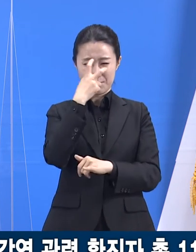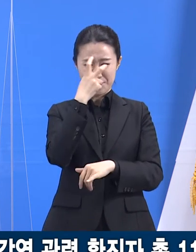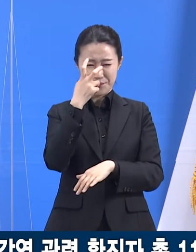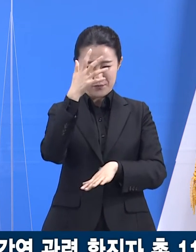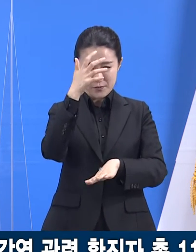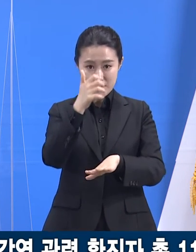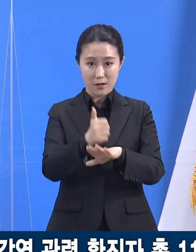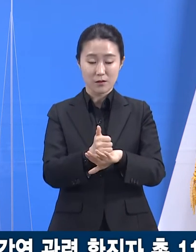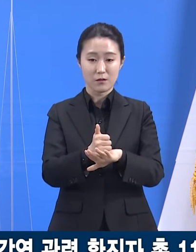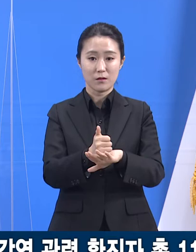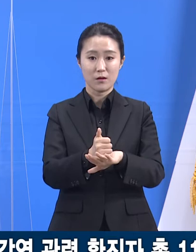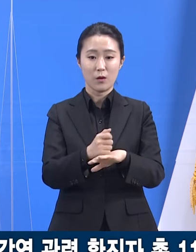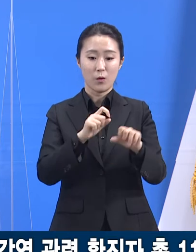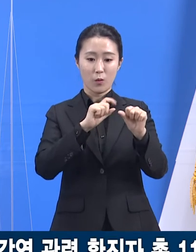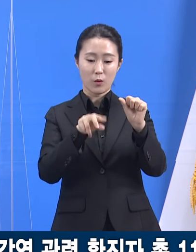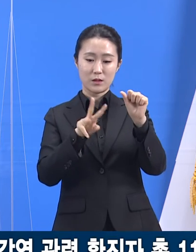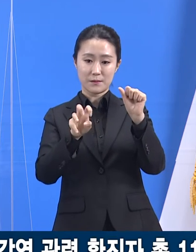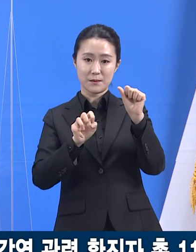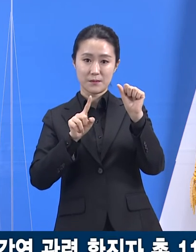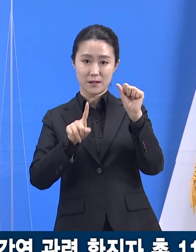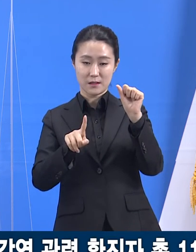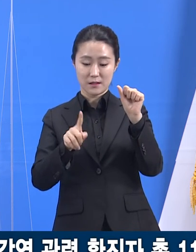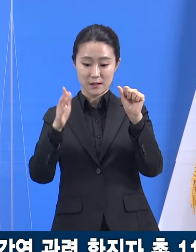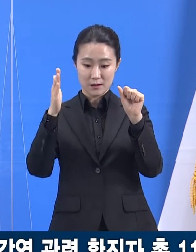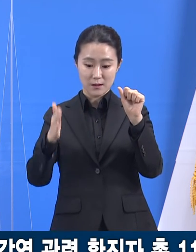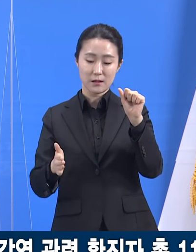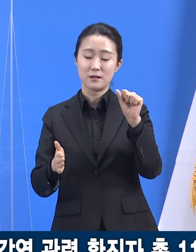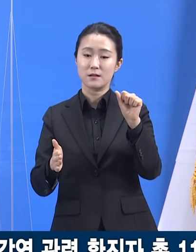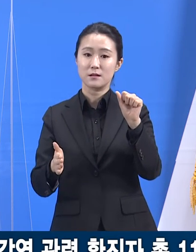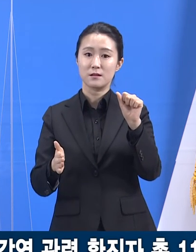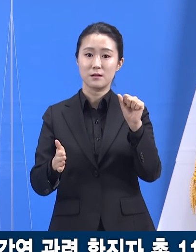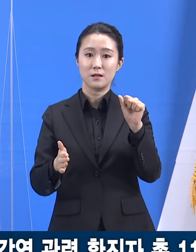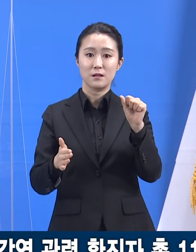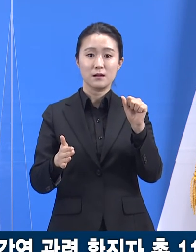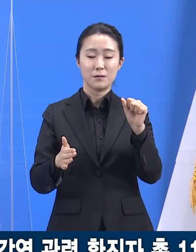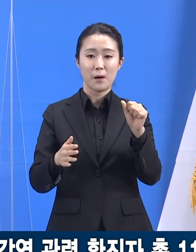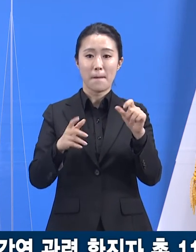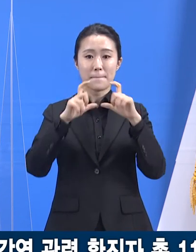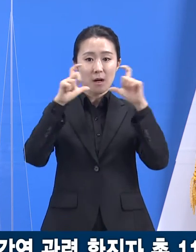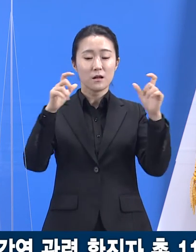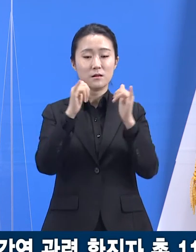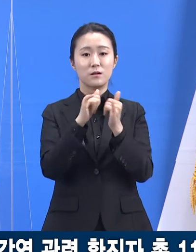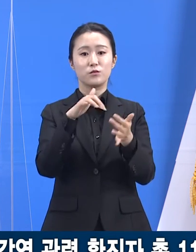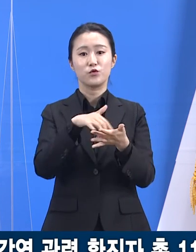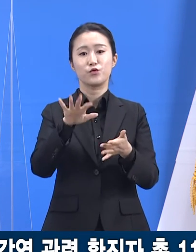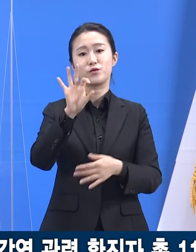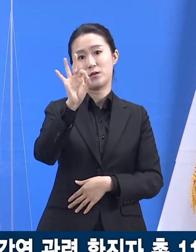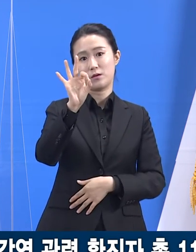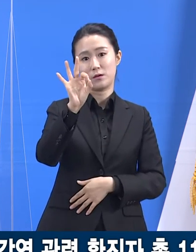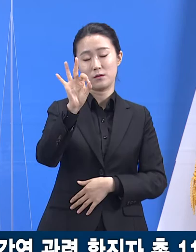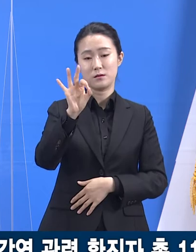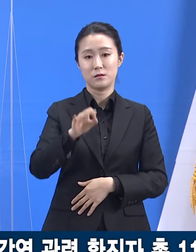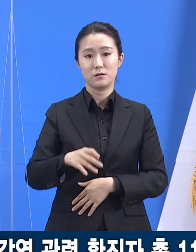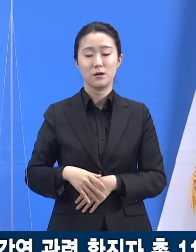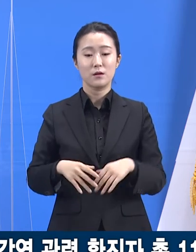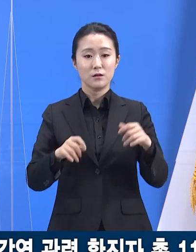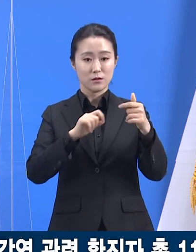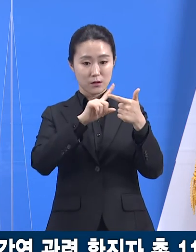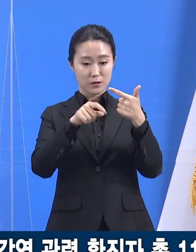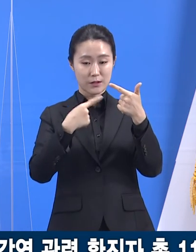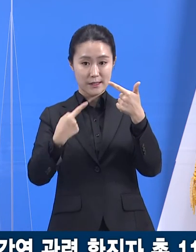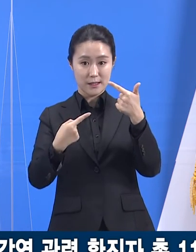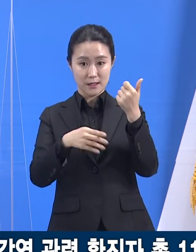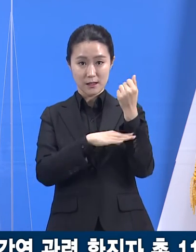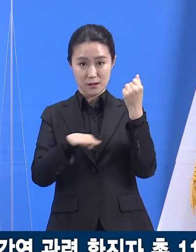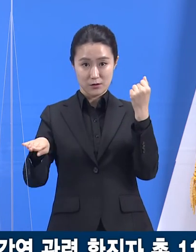31일까지 10명의 추가 확진자가 발생했습니다. 1일 0시 기준, 총 확진자는 직원이 7명,